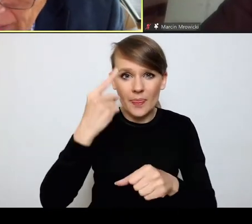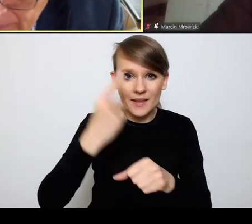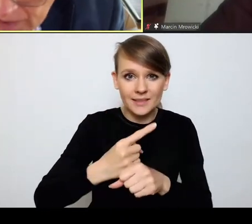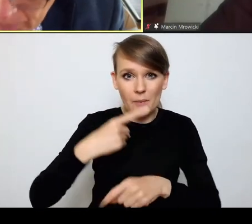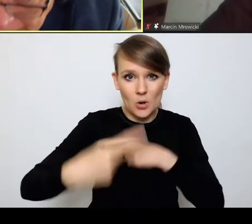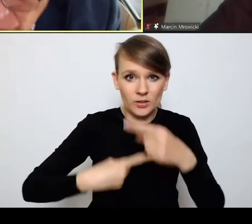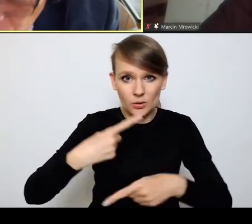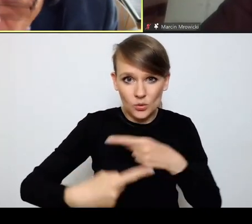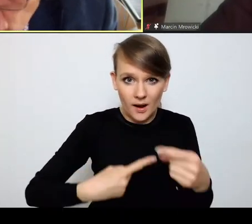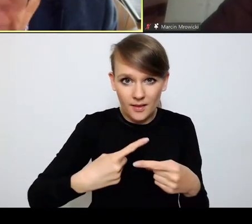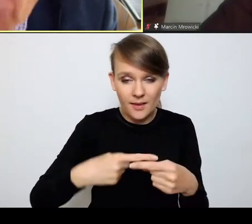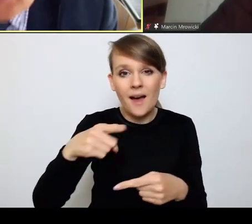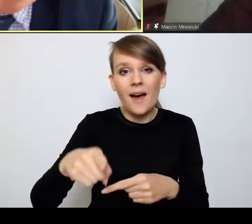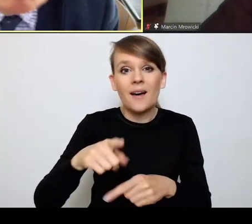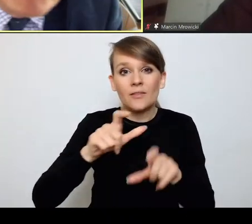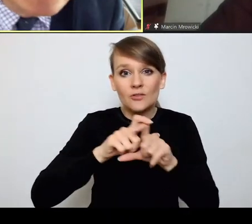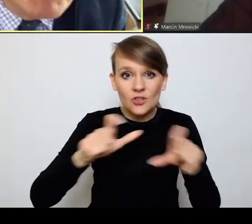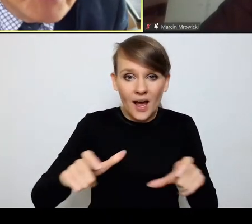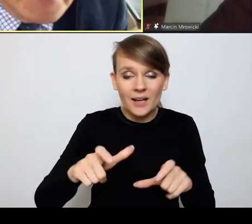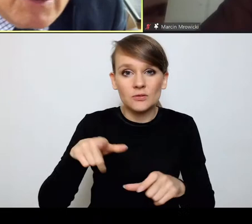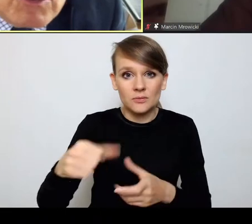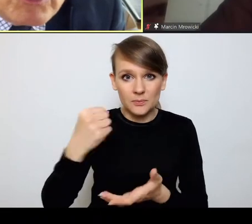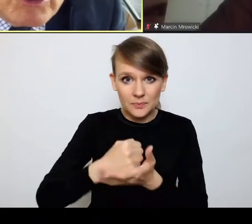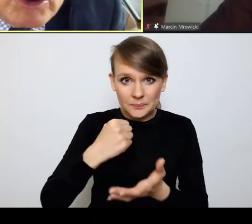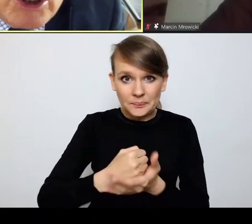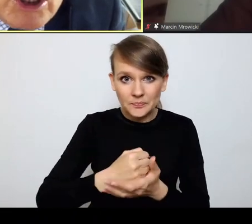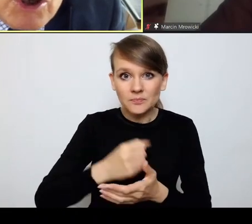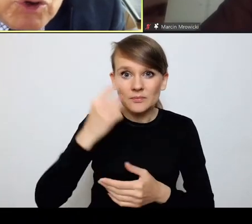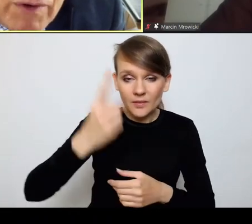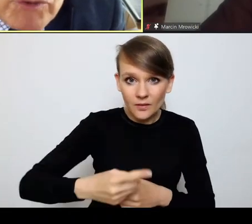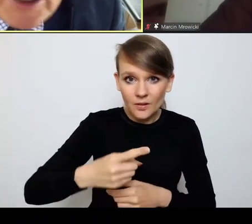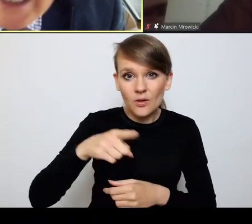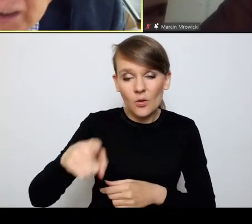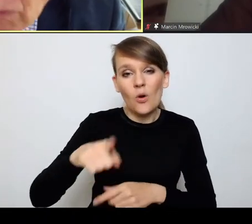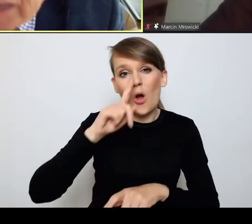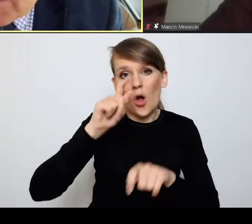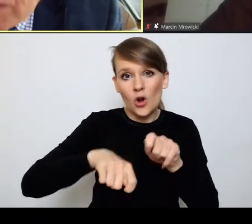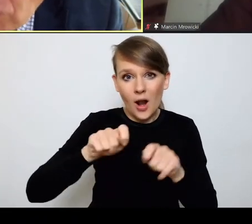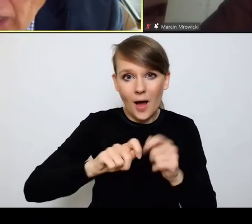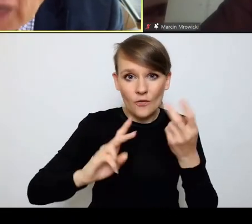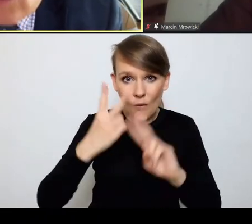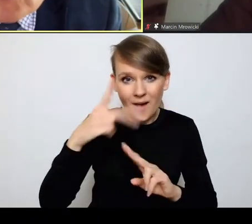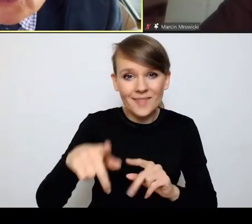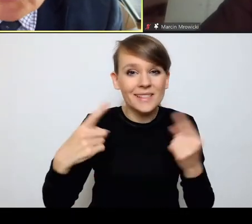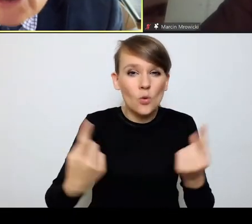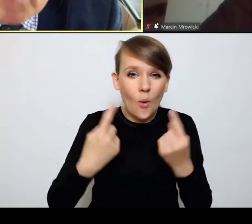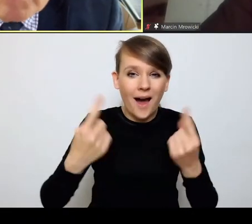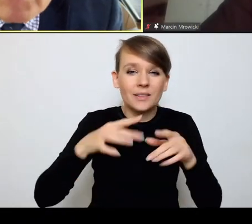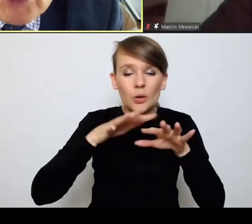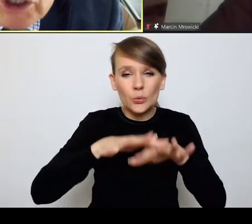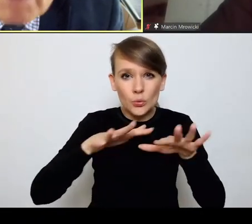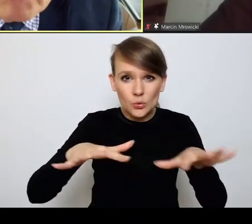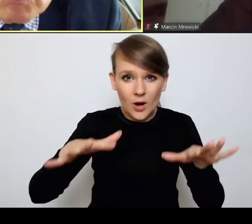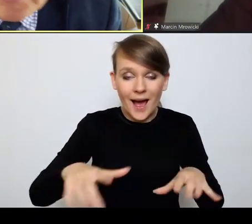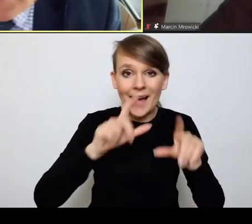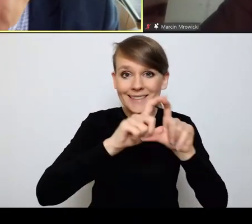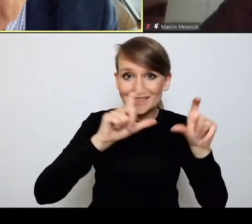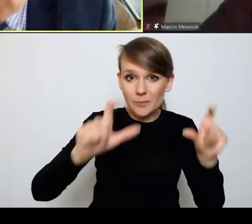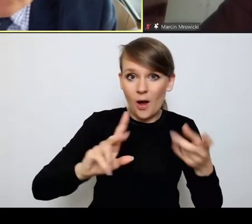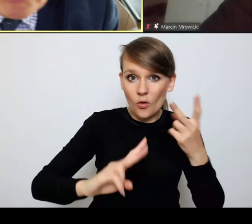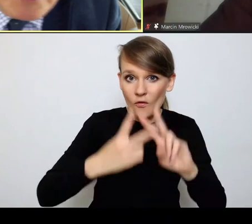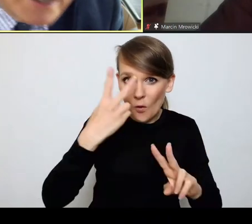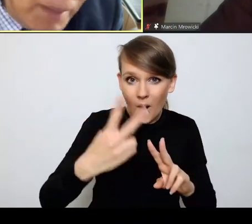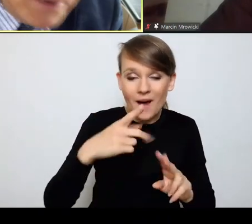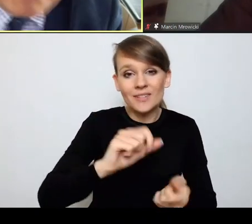które jakby zapadają w toku samego postępowania i podlegają kontroli odwoławczej. Takich sytuacji jest bardzo wiele oczywiście, że Izba Odwoławcza interweniuje,